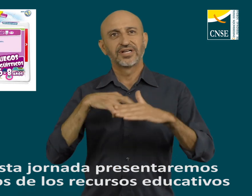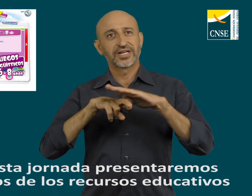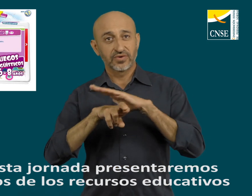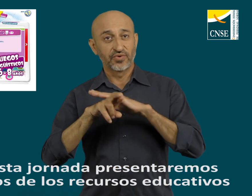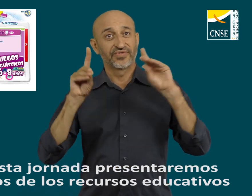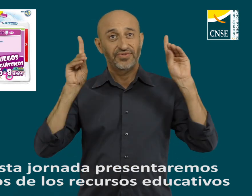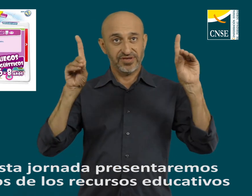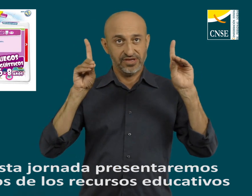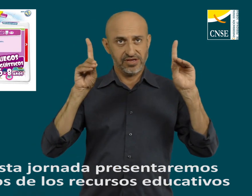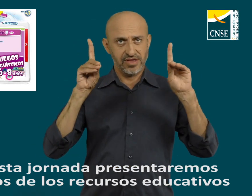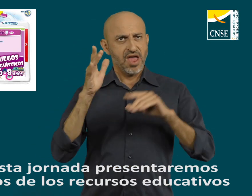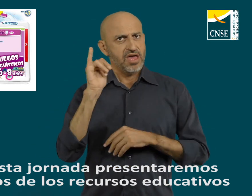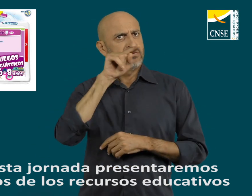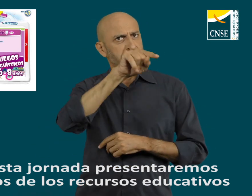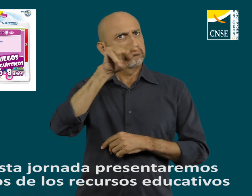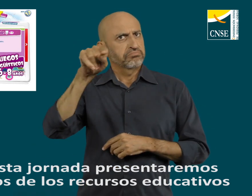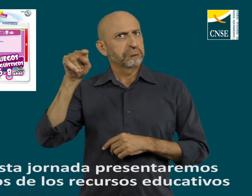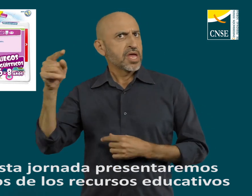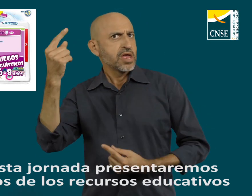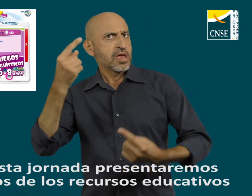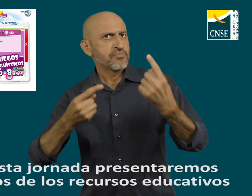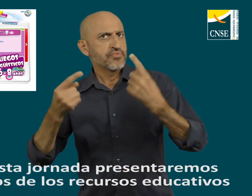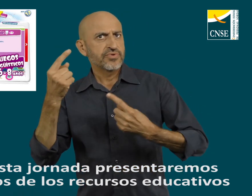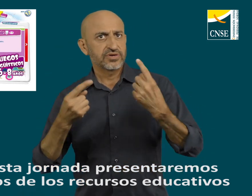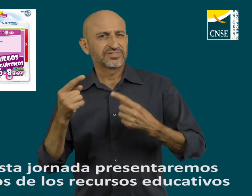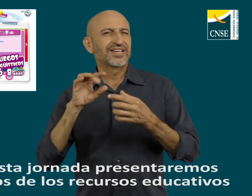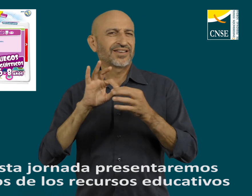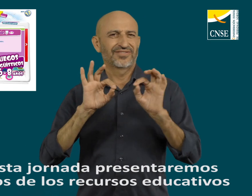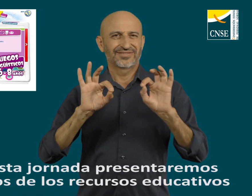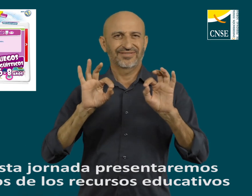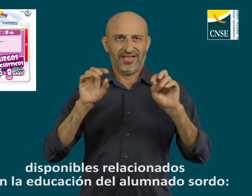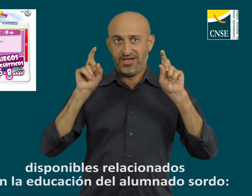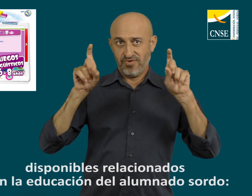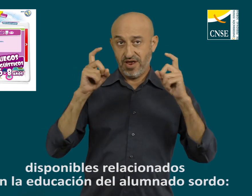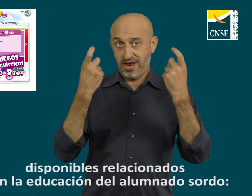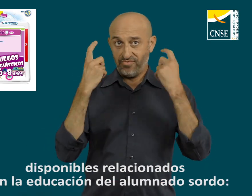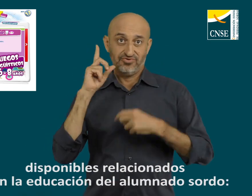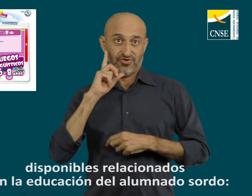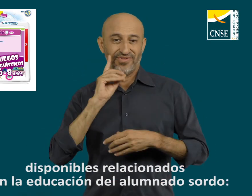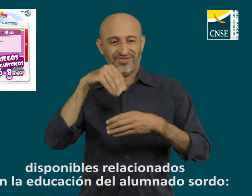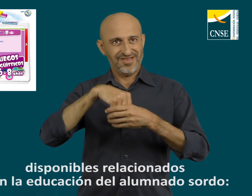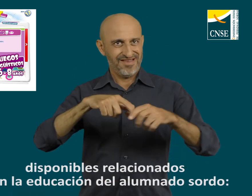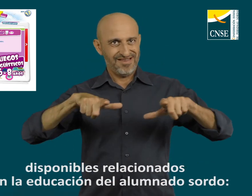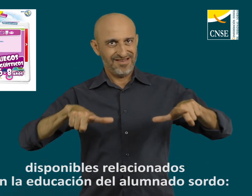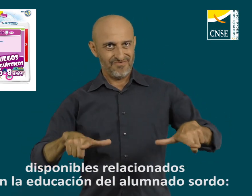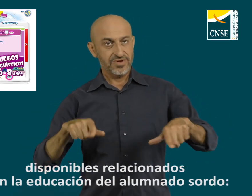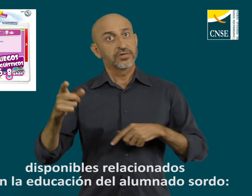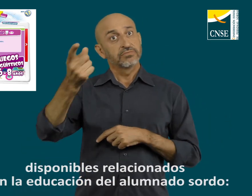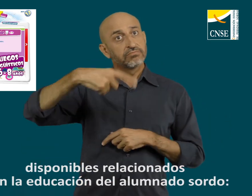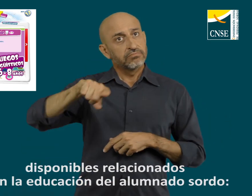jornada presentaremos algunos de los recursos educativos disponibles relacionados con la educación del